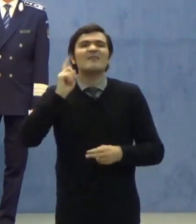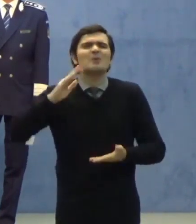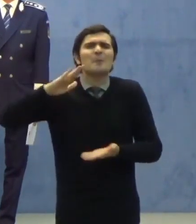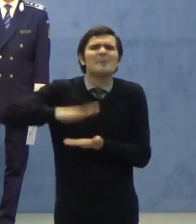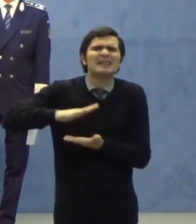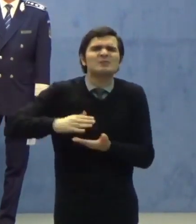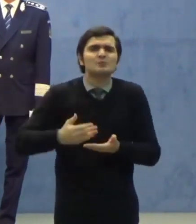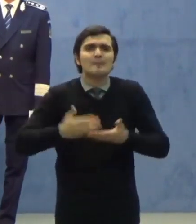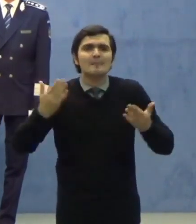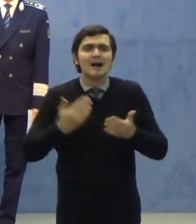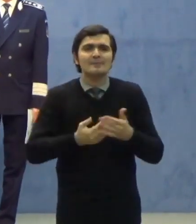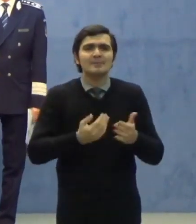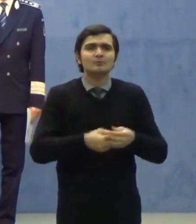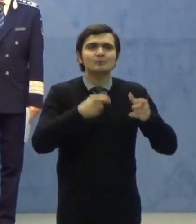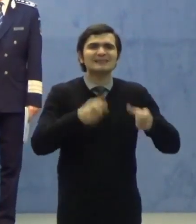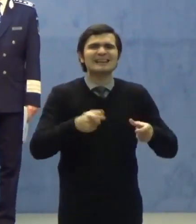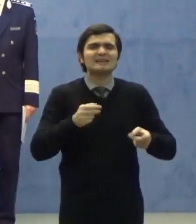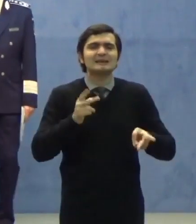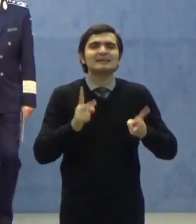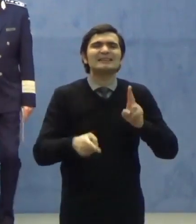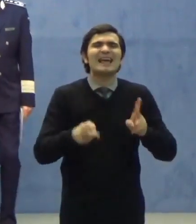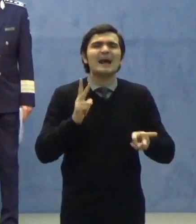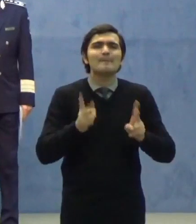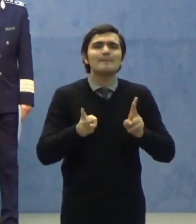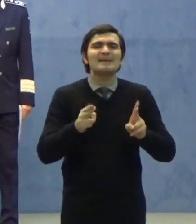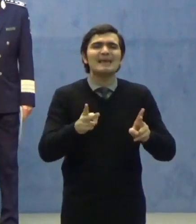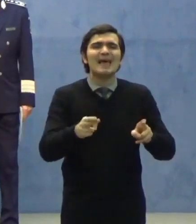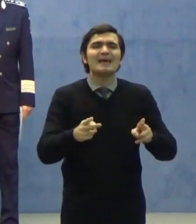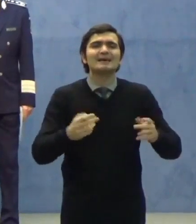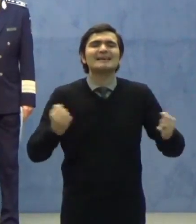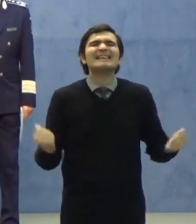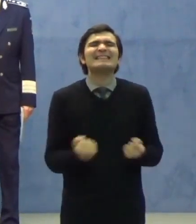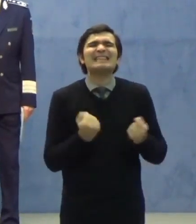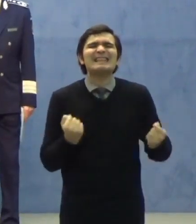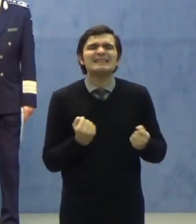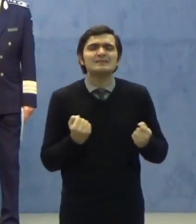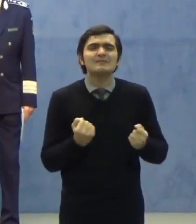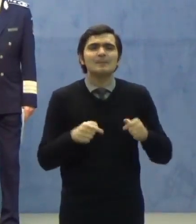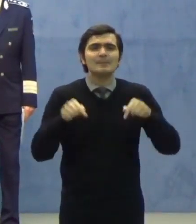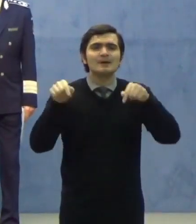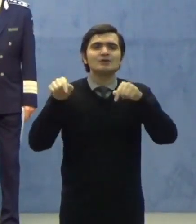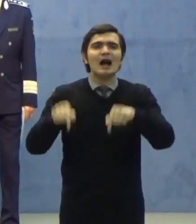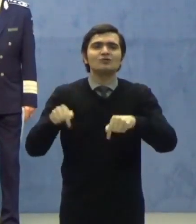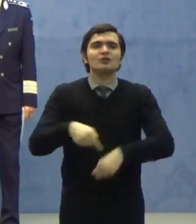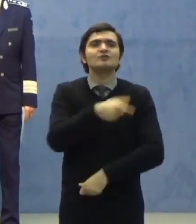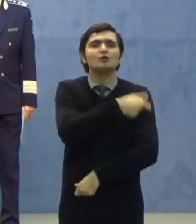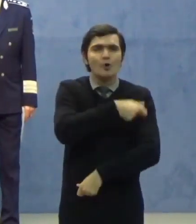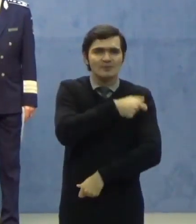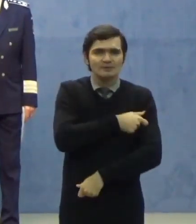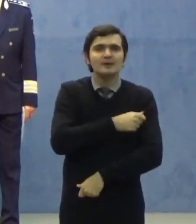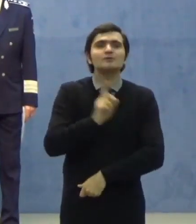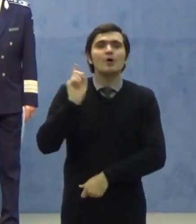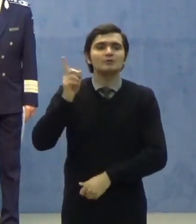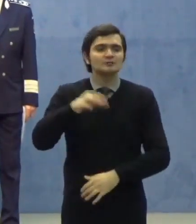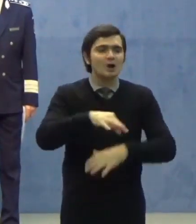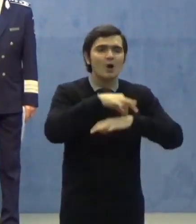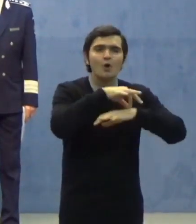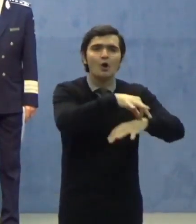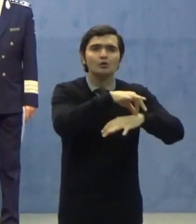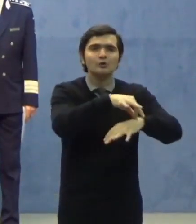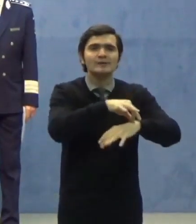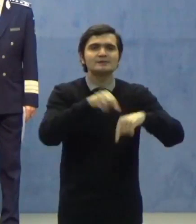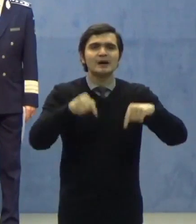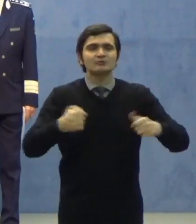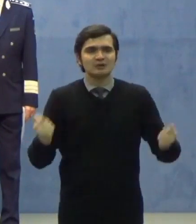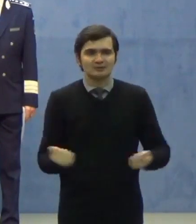fi asupra secțiilor de terapie intensivă și acest comitet va fi cel care va coordona această activitate